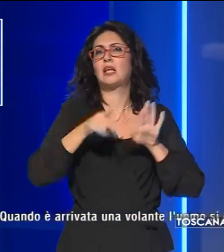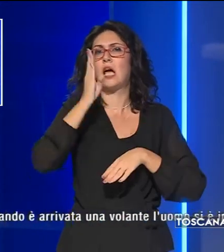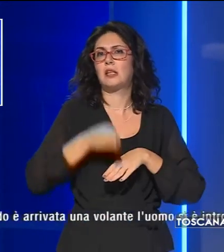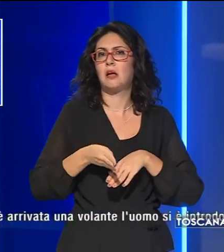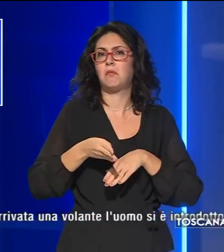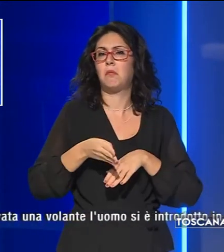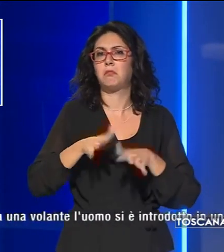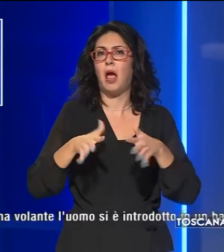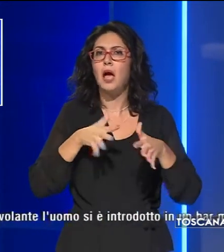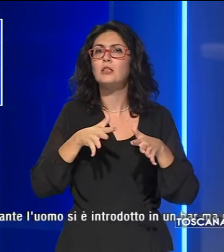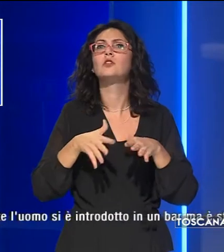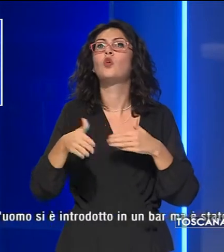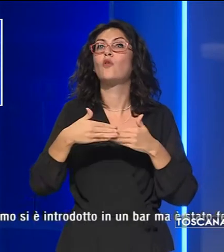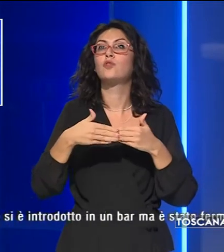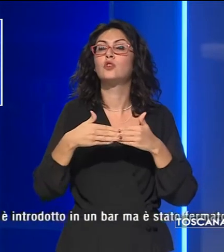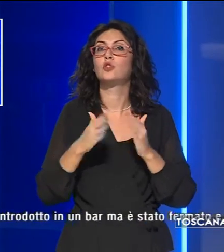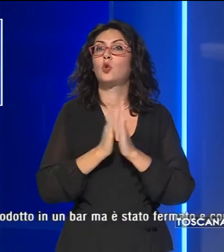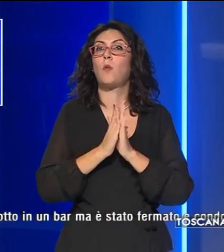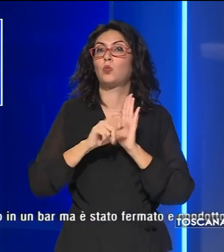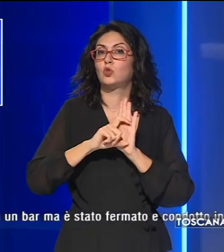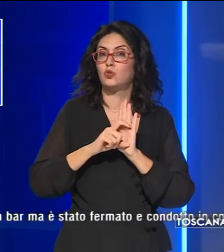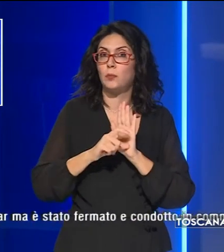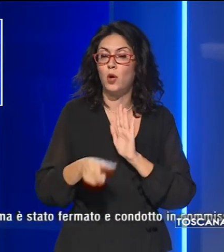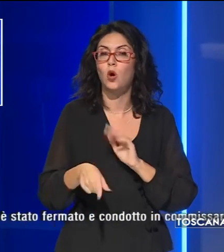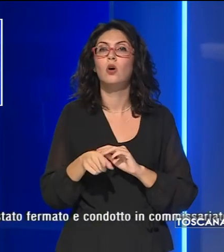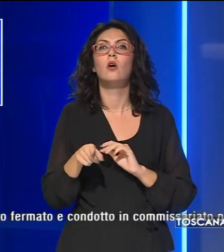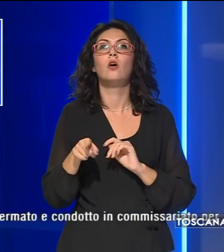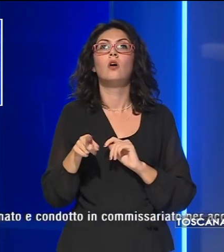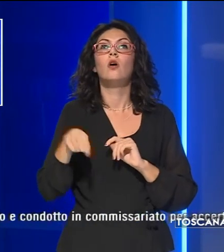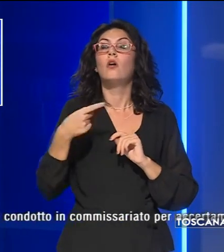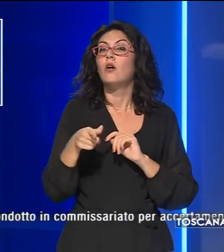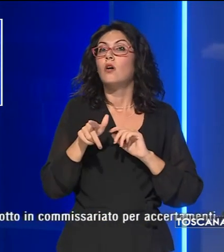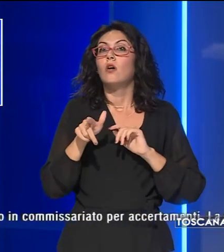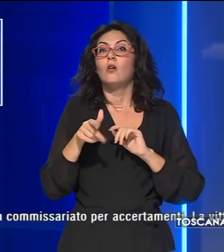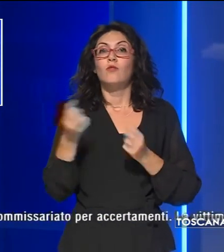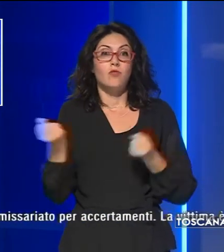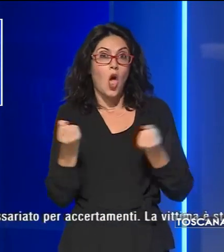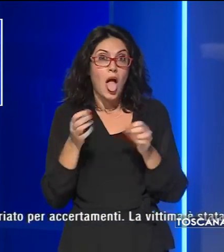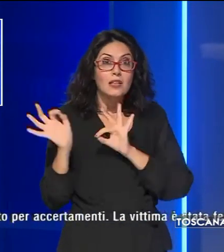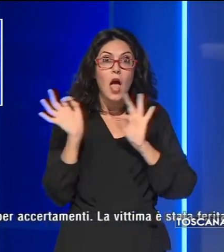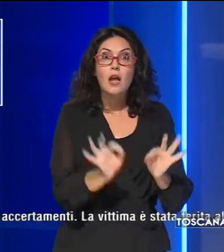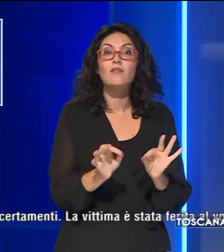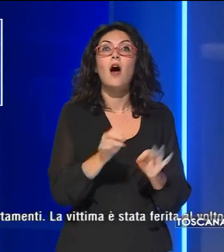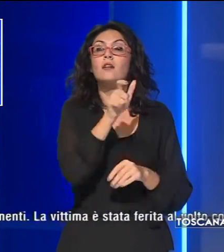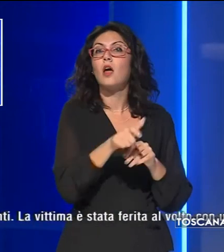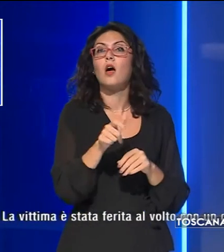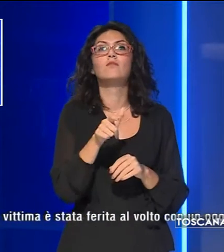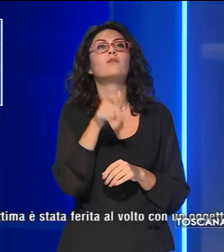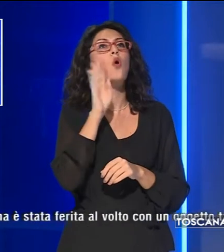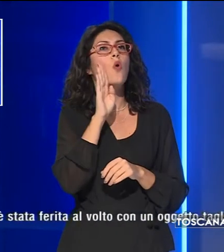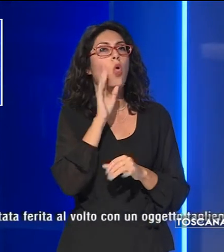municipio. Quando è arrivata una volante l'uomo si è introdotto in un bar ma è stato fermato e condotto in